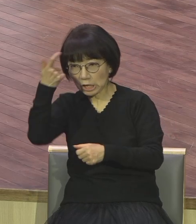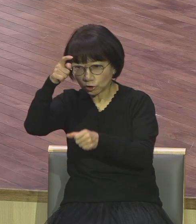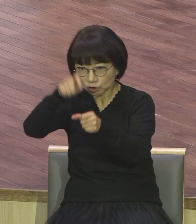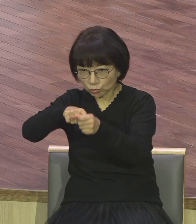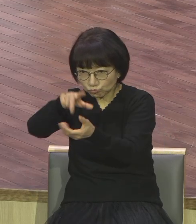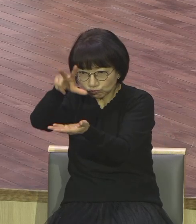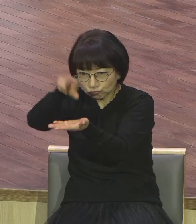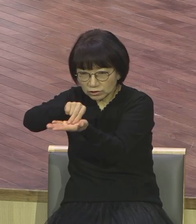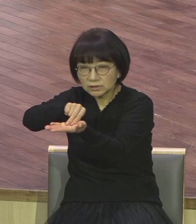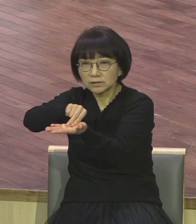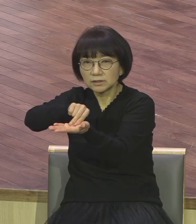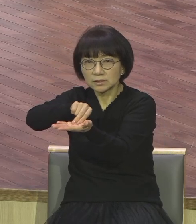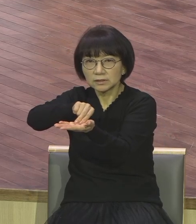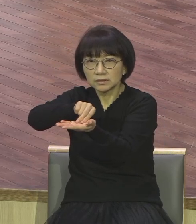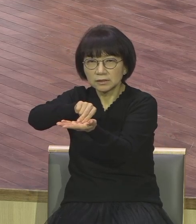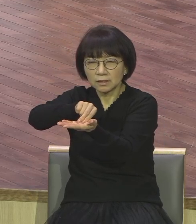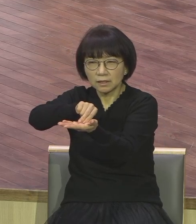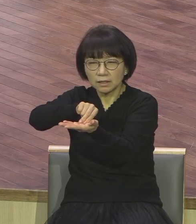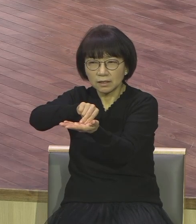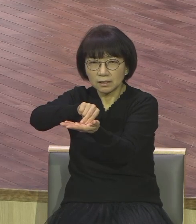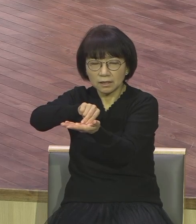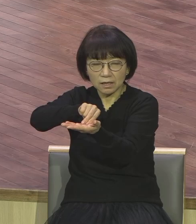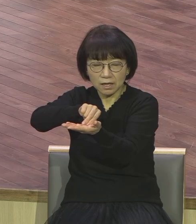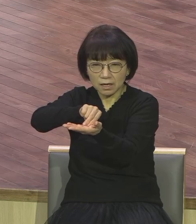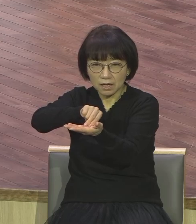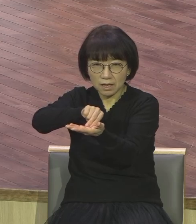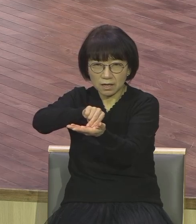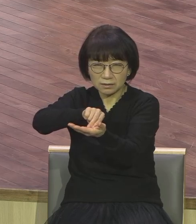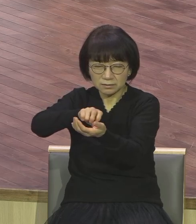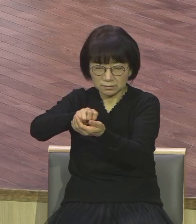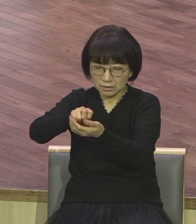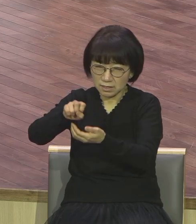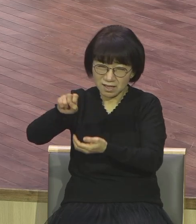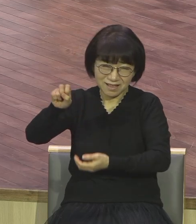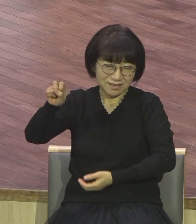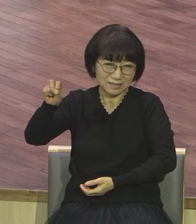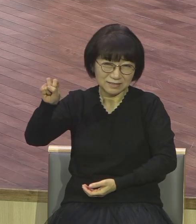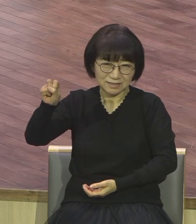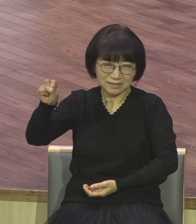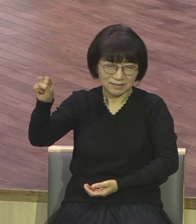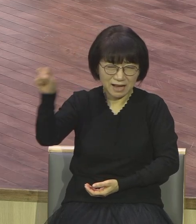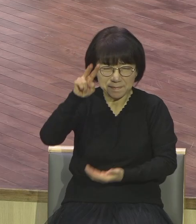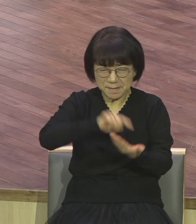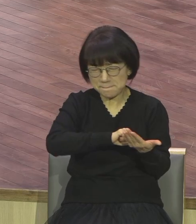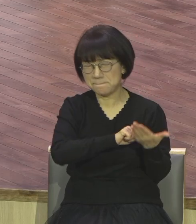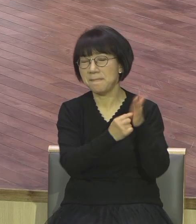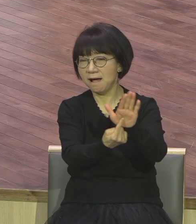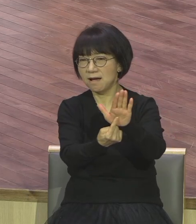언제 어떻게 표출될지 몰라요